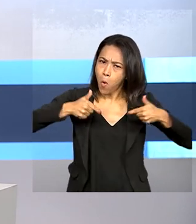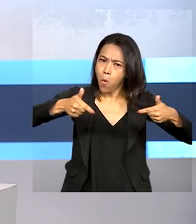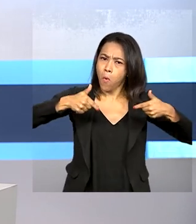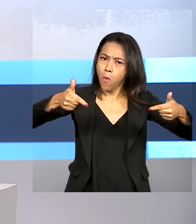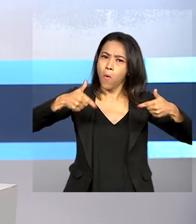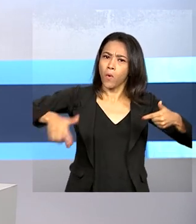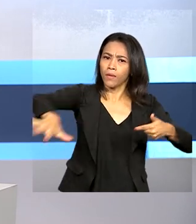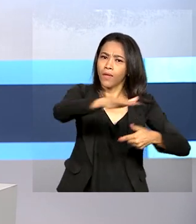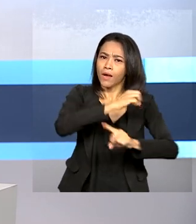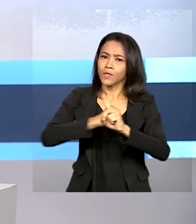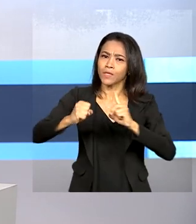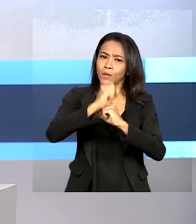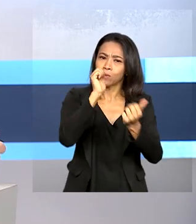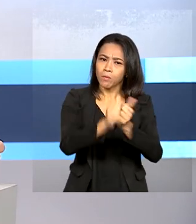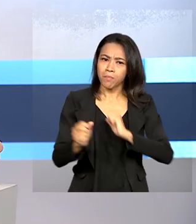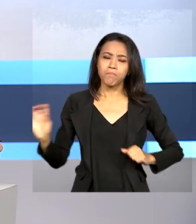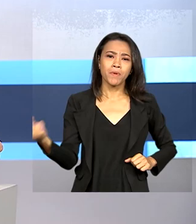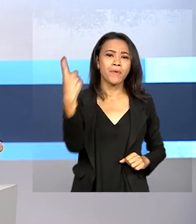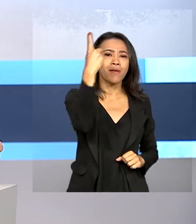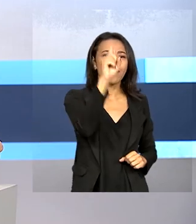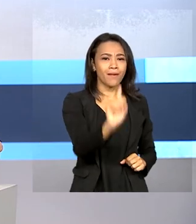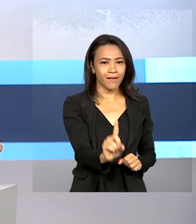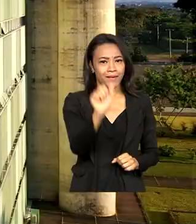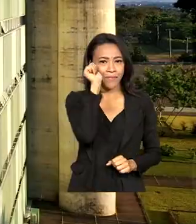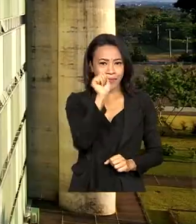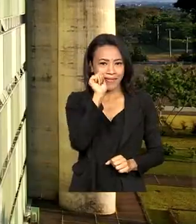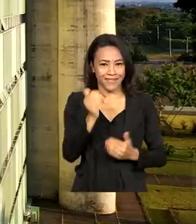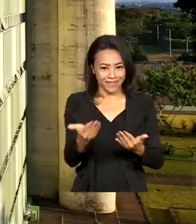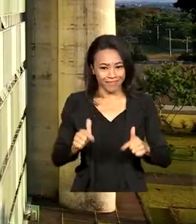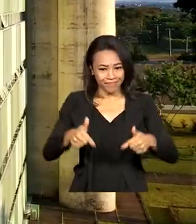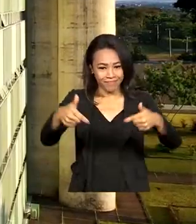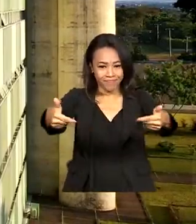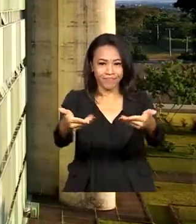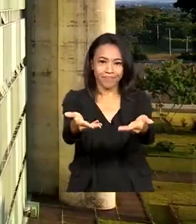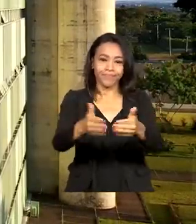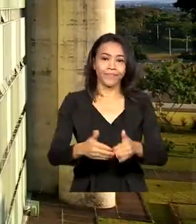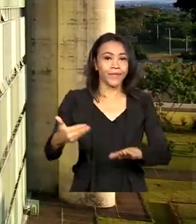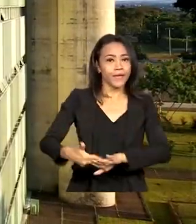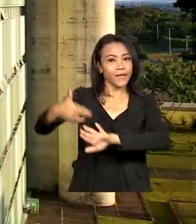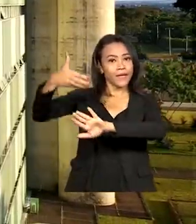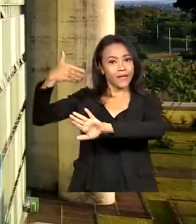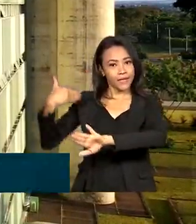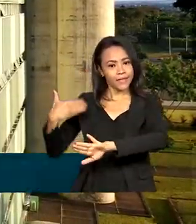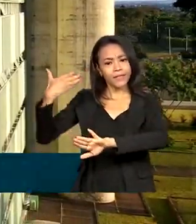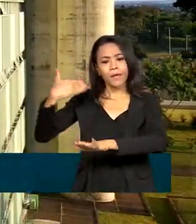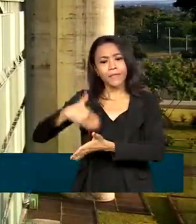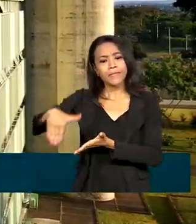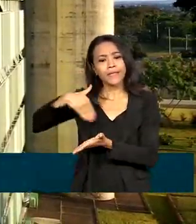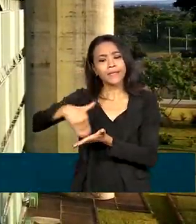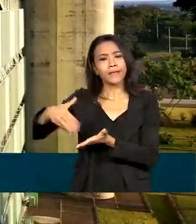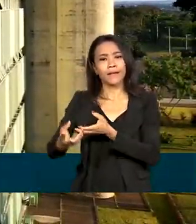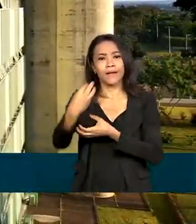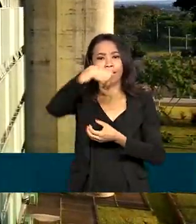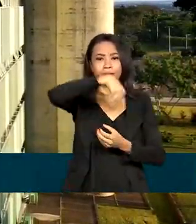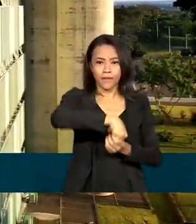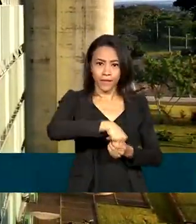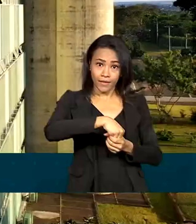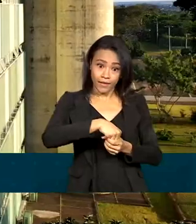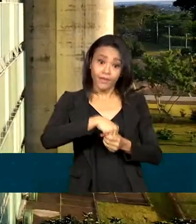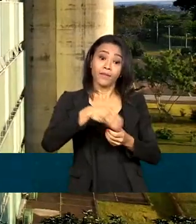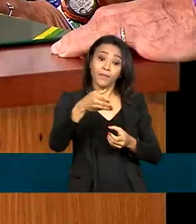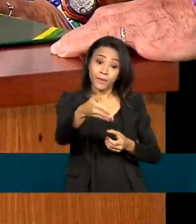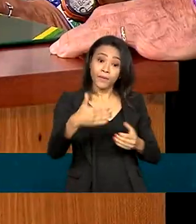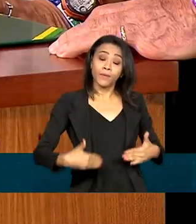Ana Moser é a primeira mulher a ocupar a pasta. O que antes era apenas uma secretaria dentro da pasta da